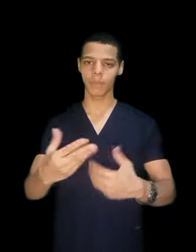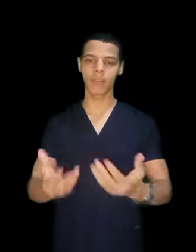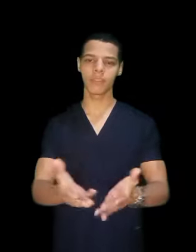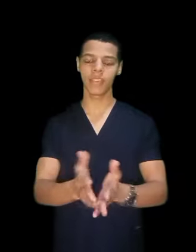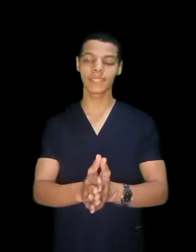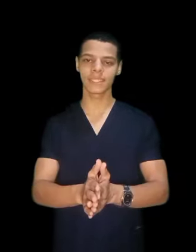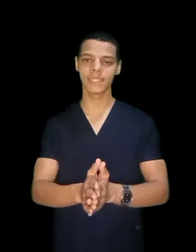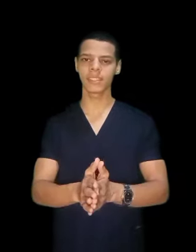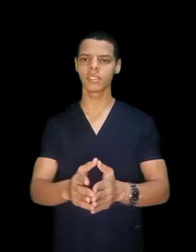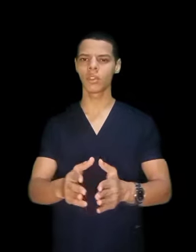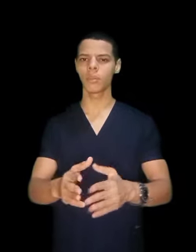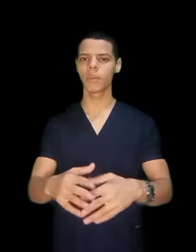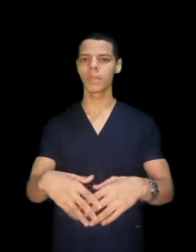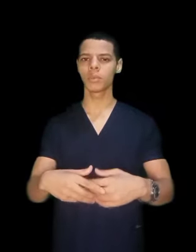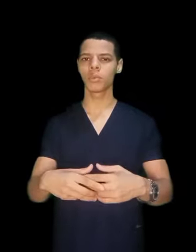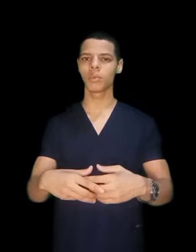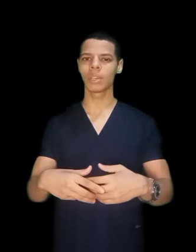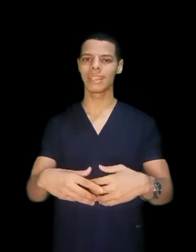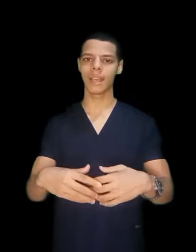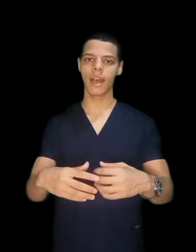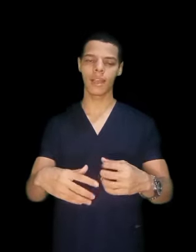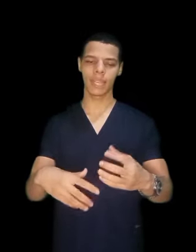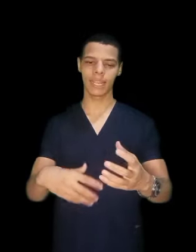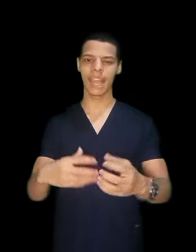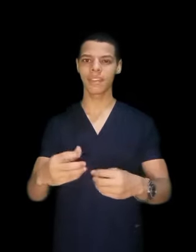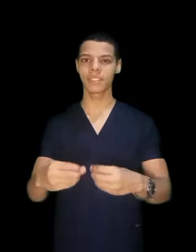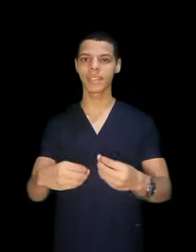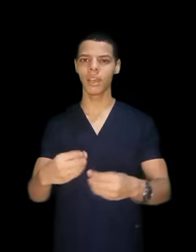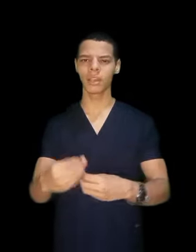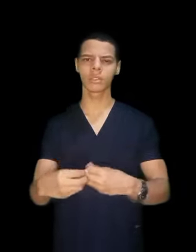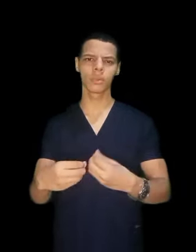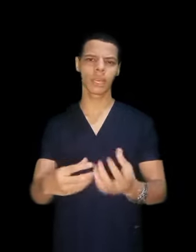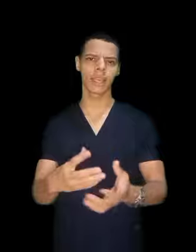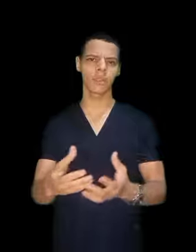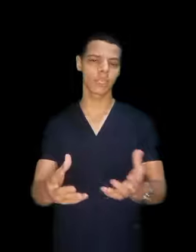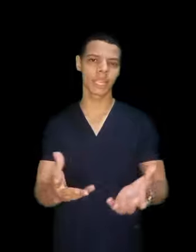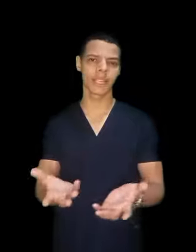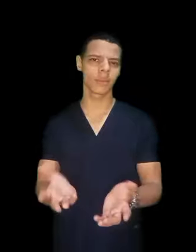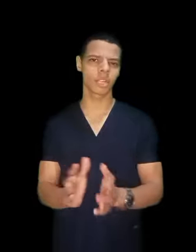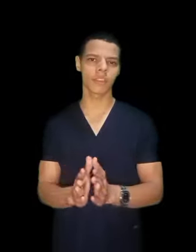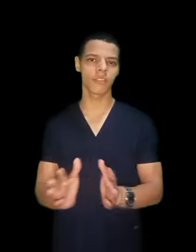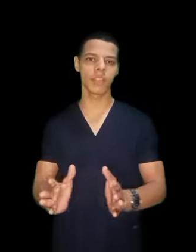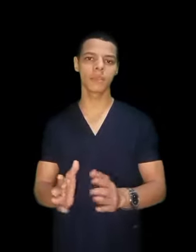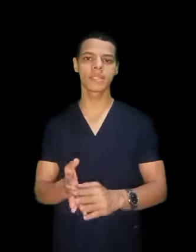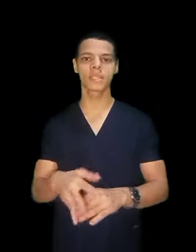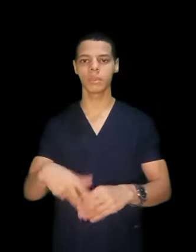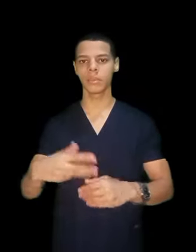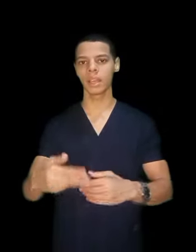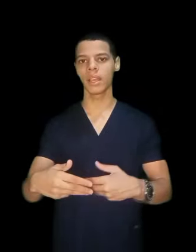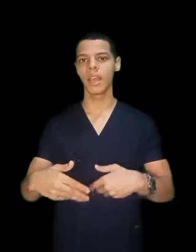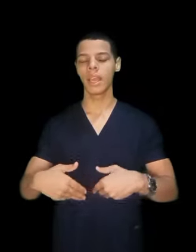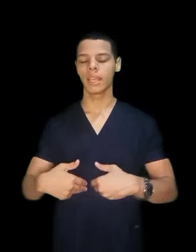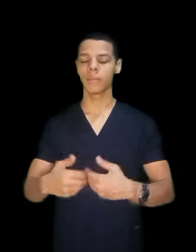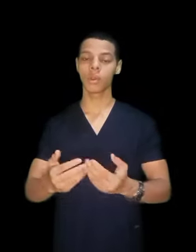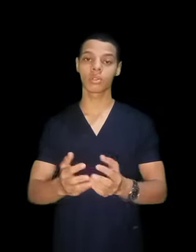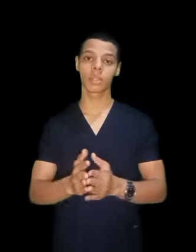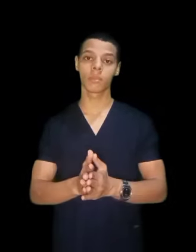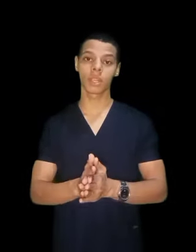انا بقابل فئات كتير ان هما بيبقوا يعني عارف انت الحقد والغل كده انا مش عارف في ايه بس بيبقى المعظم